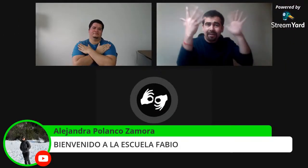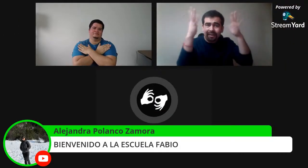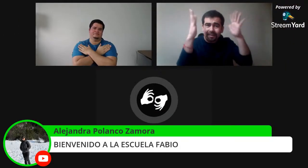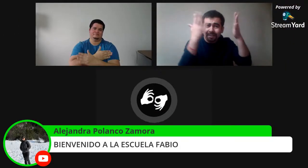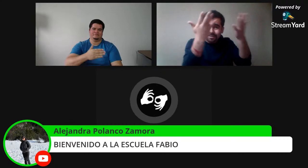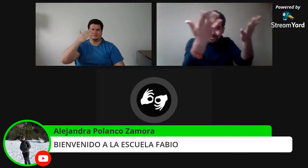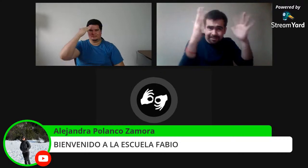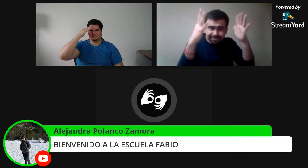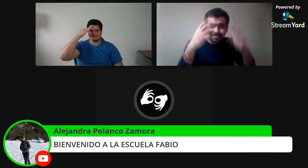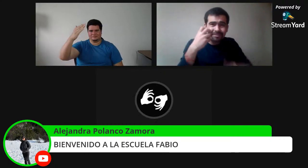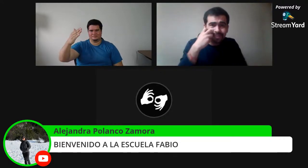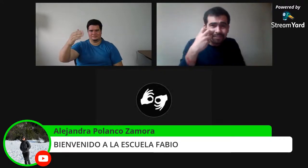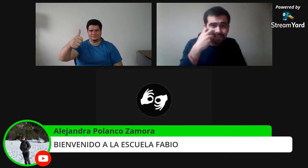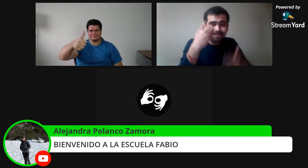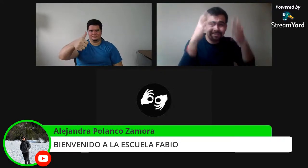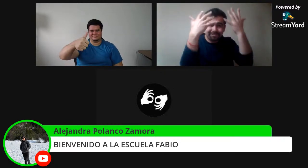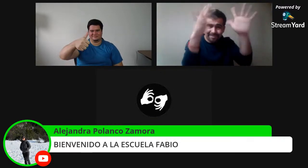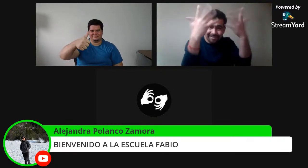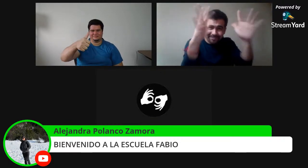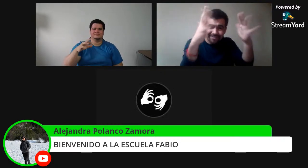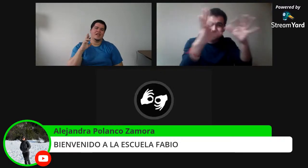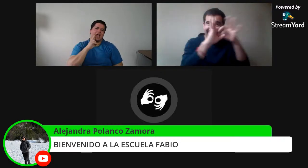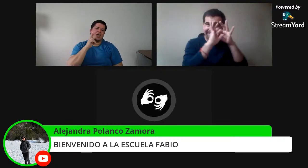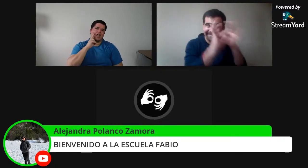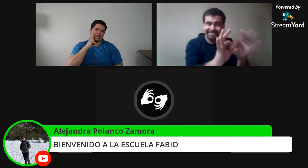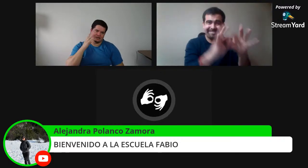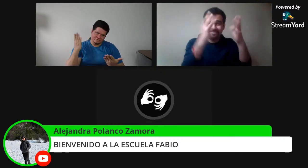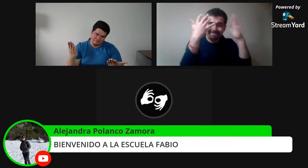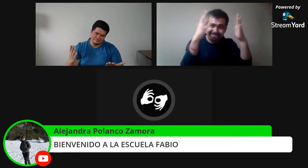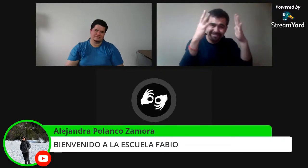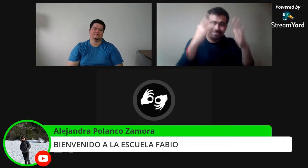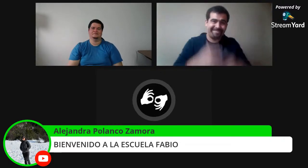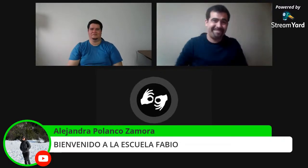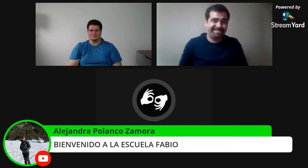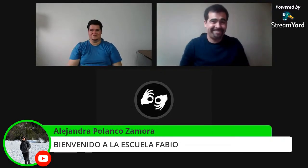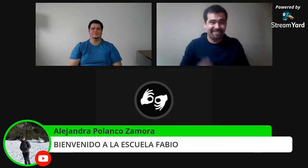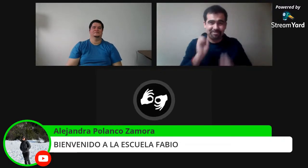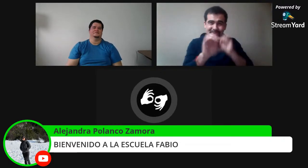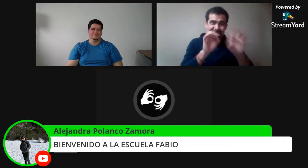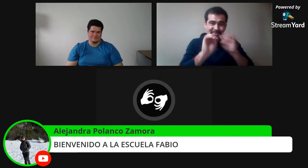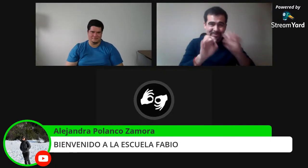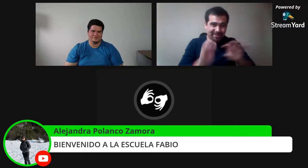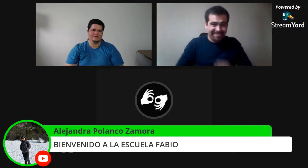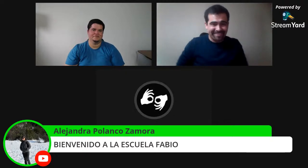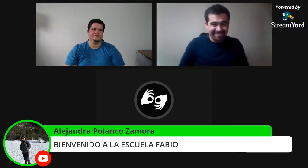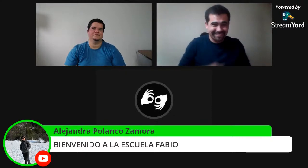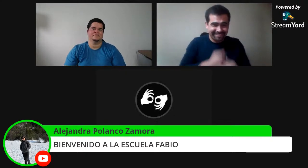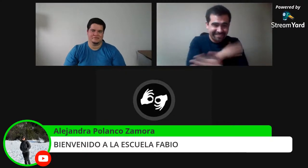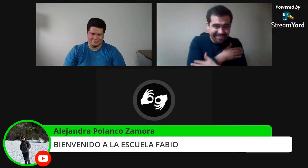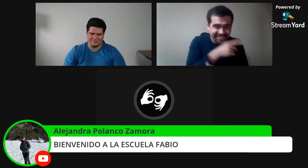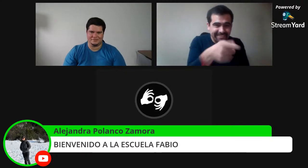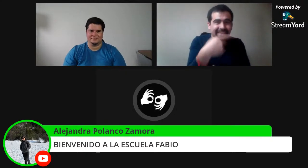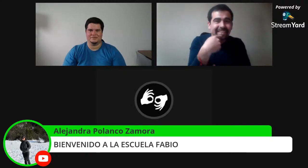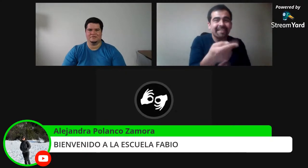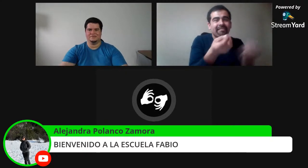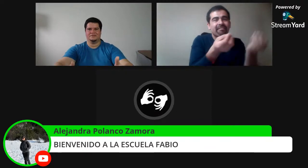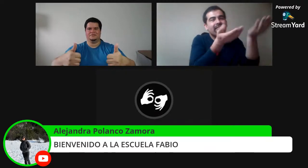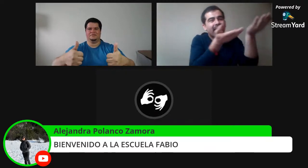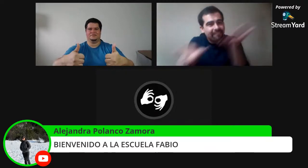Muchísimas gracias. También, sí, Fabio, a ti, muchas gracias por todo lo que tú nos enseñaste. Un